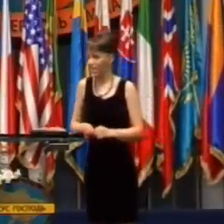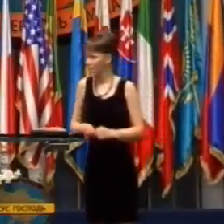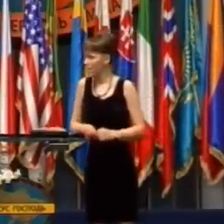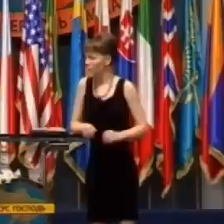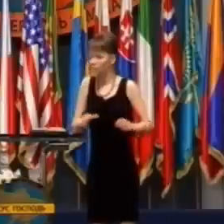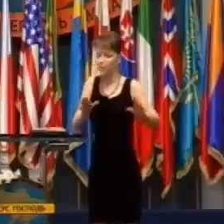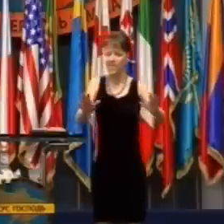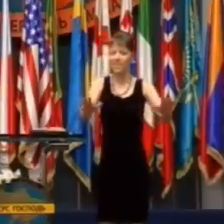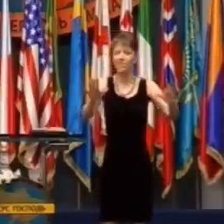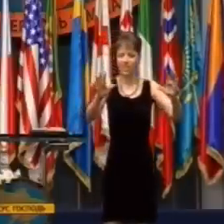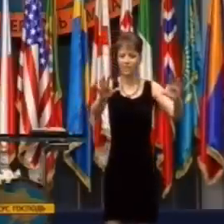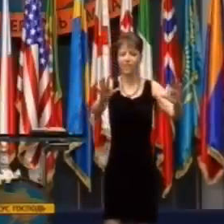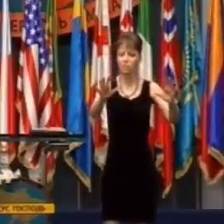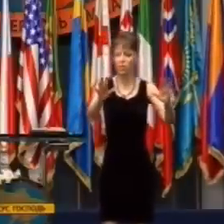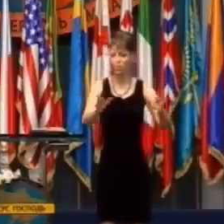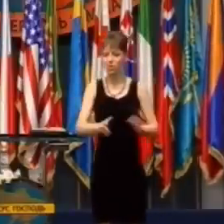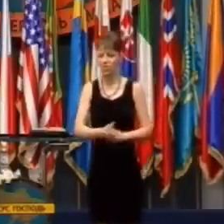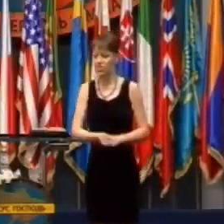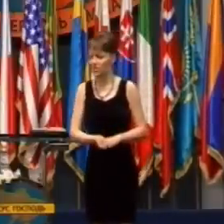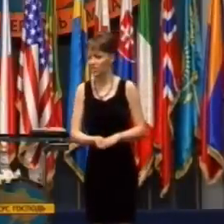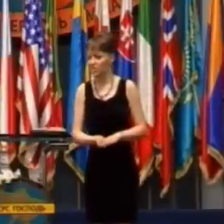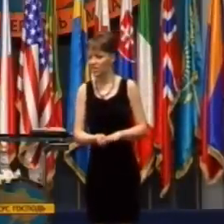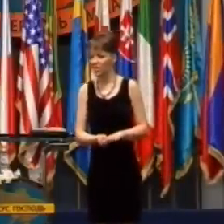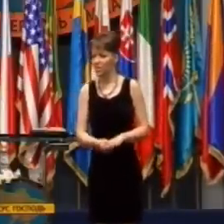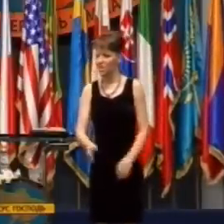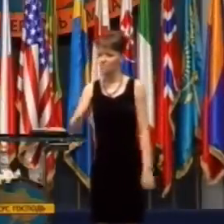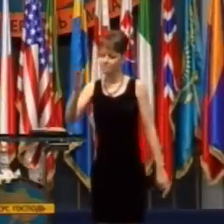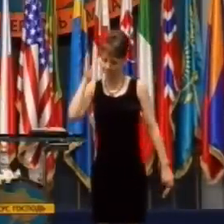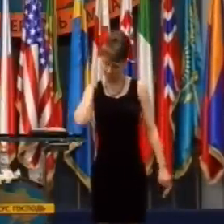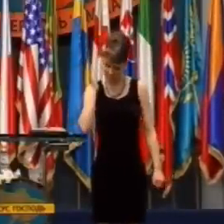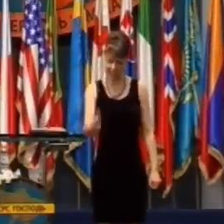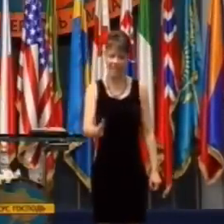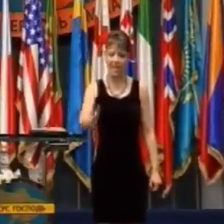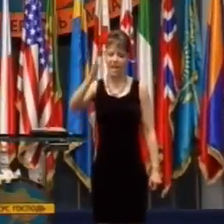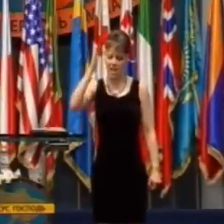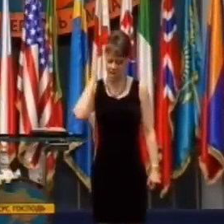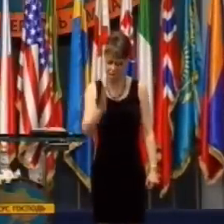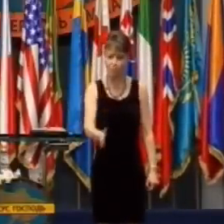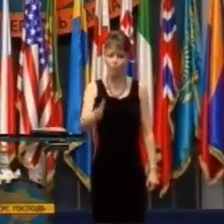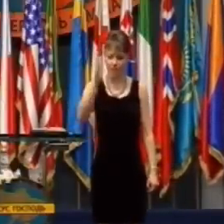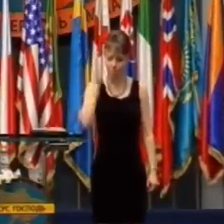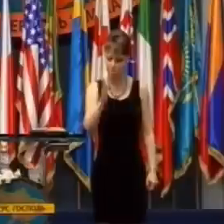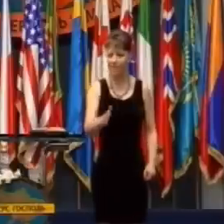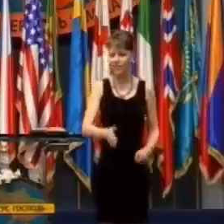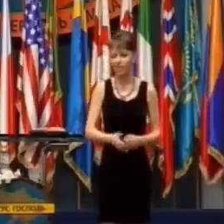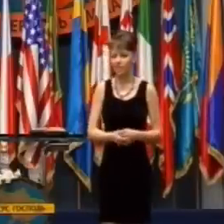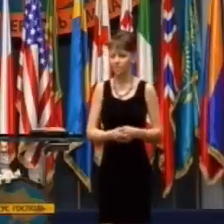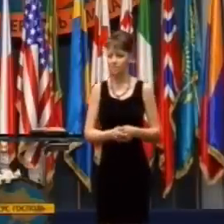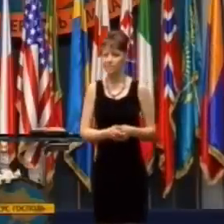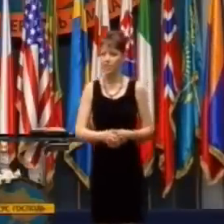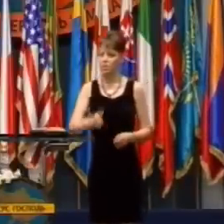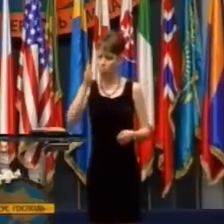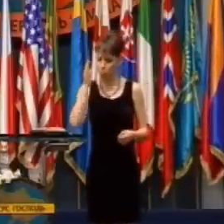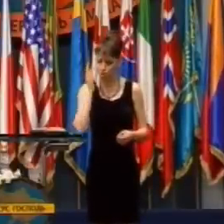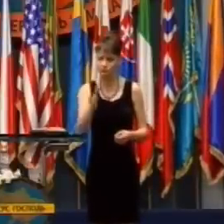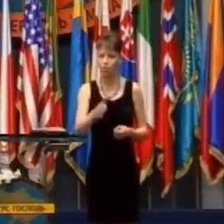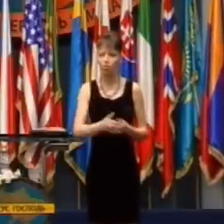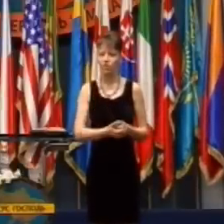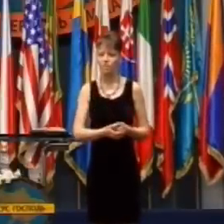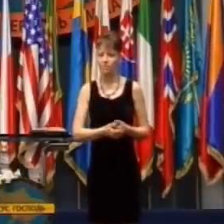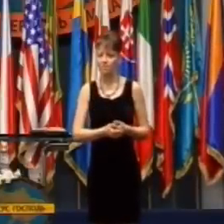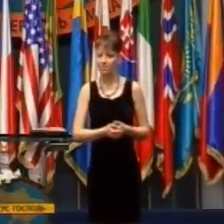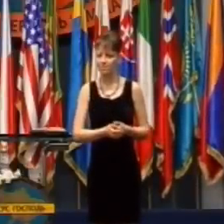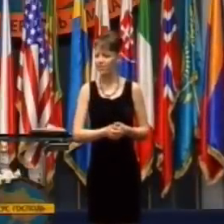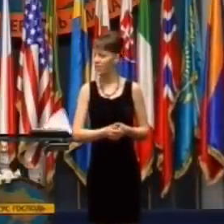a hovorili sme v mene Ježiš. Telo funguj tak, ako máš. Buď